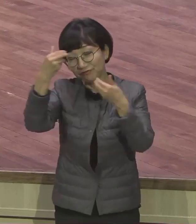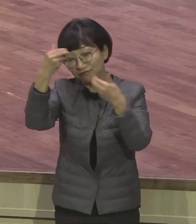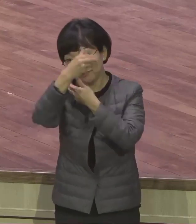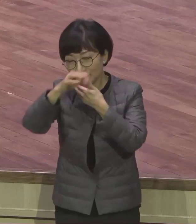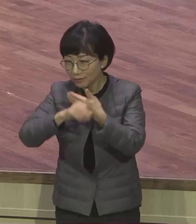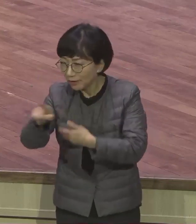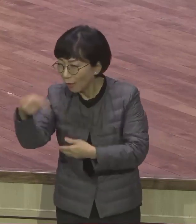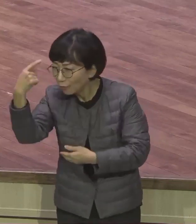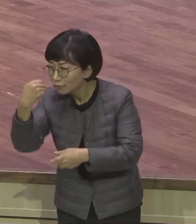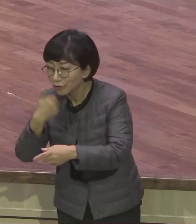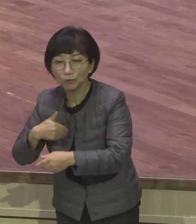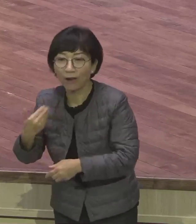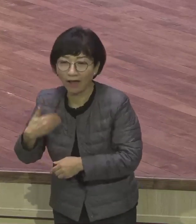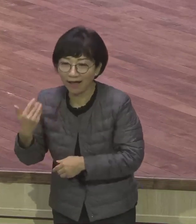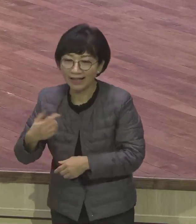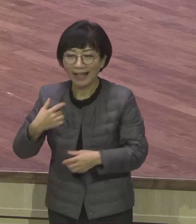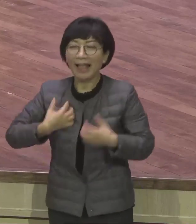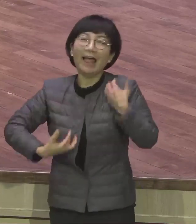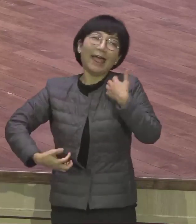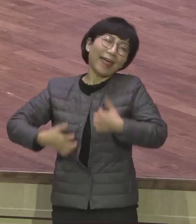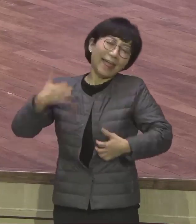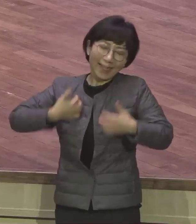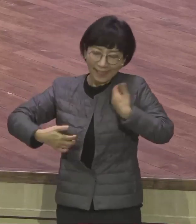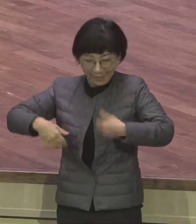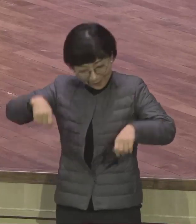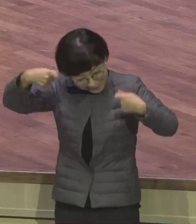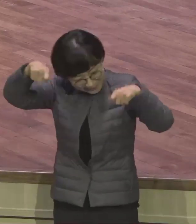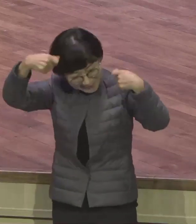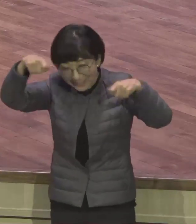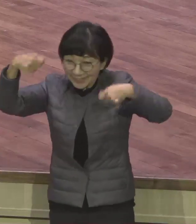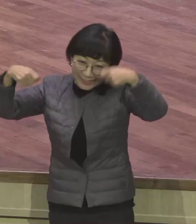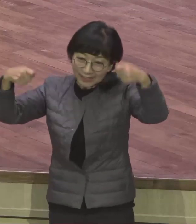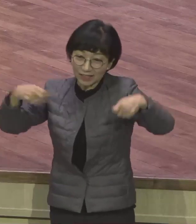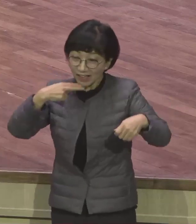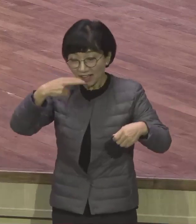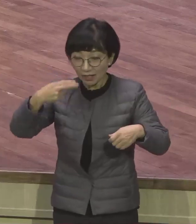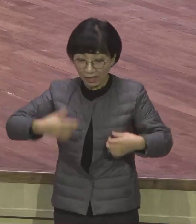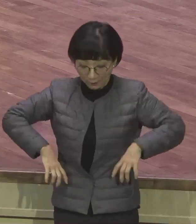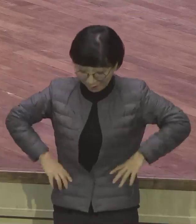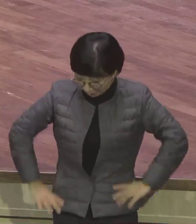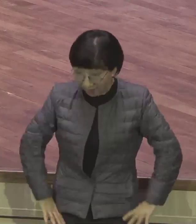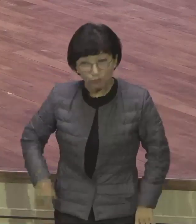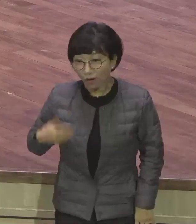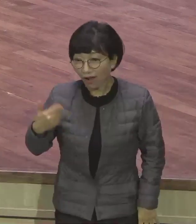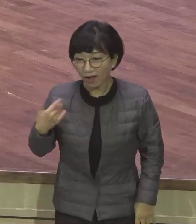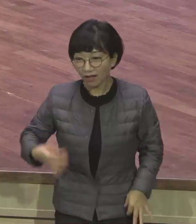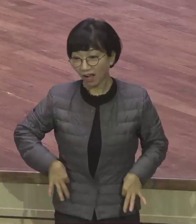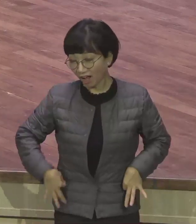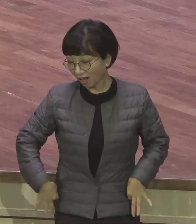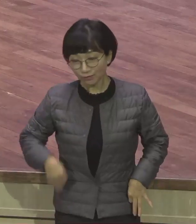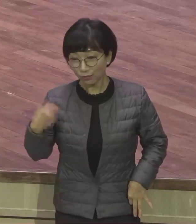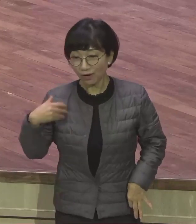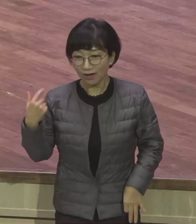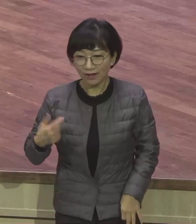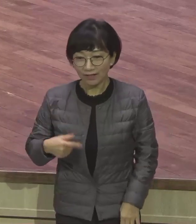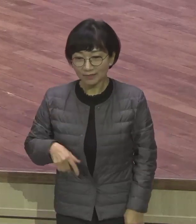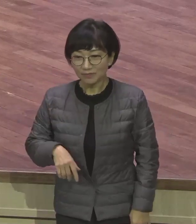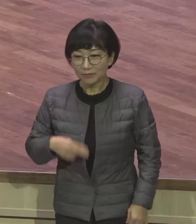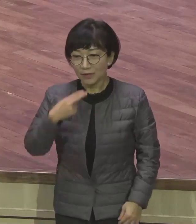막 신나고 막 춤추고 바지가 내려간지 올라간지 모르고 술을 취하면 심지어 팔찌속